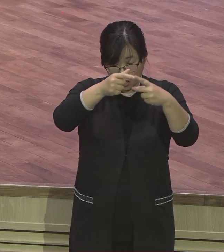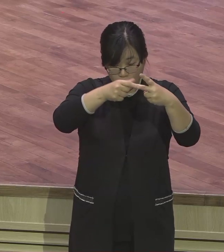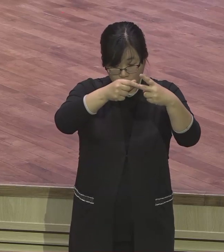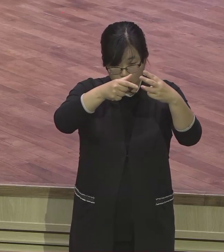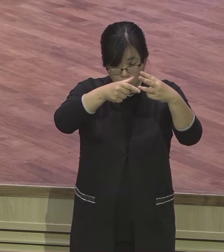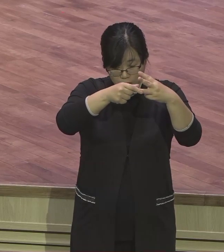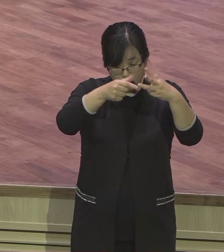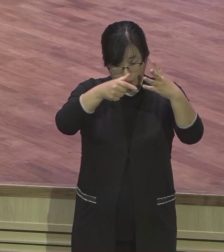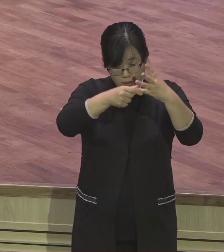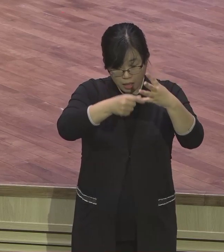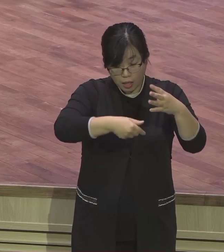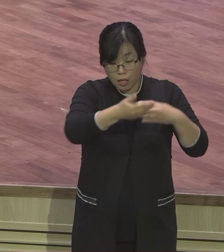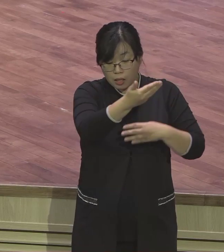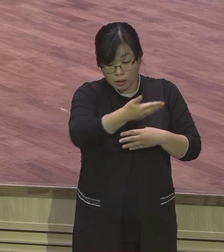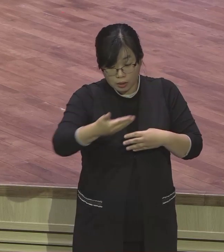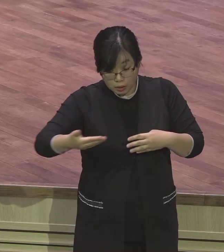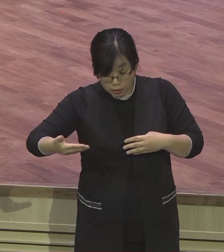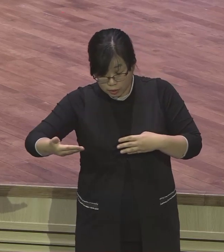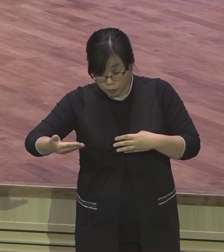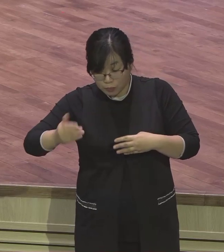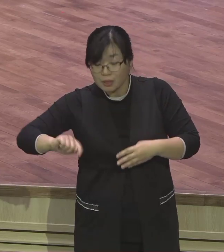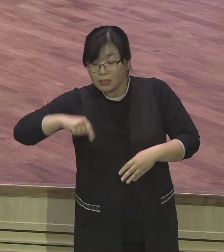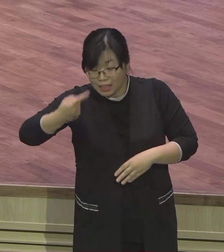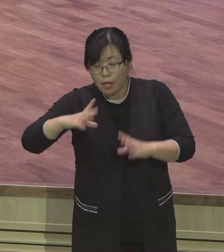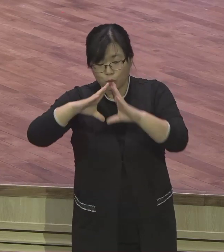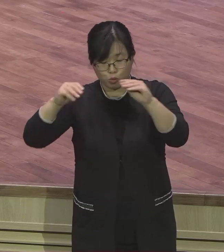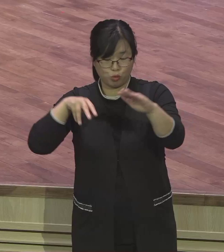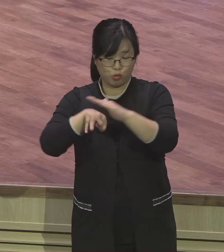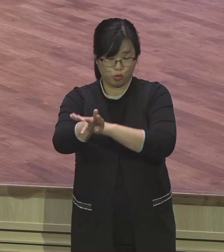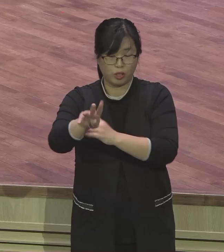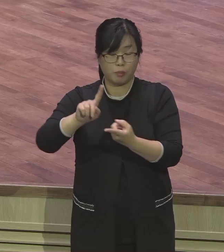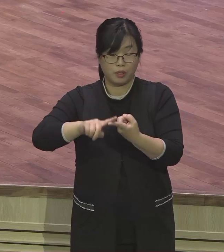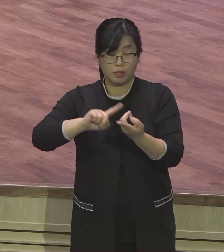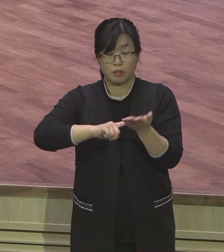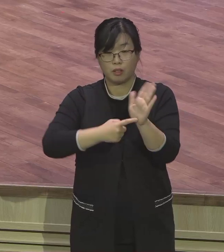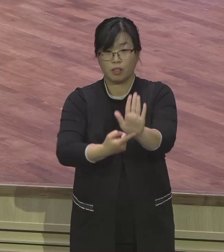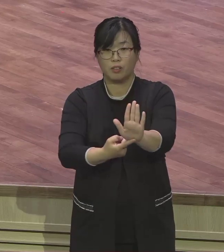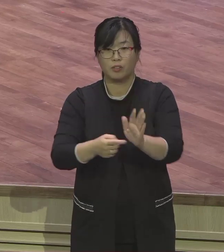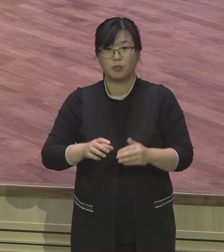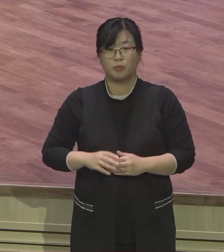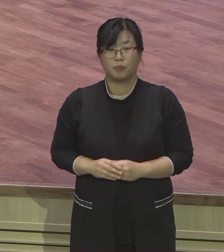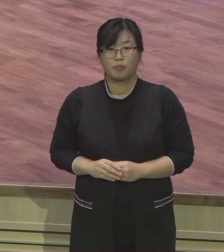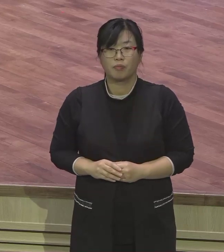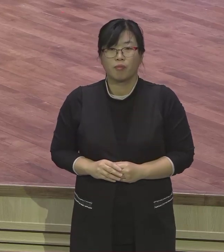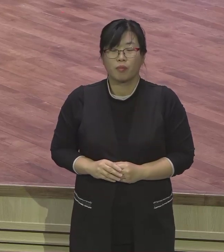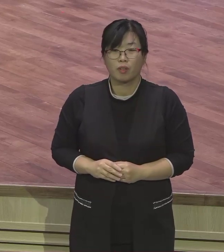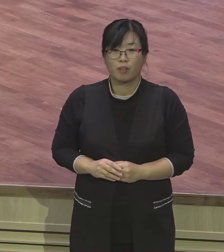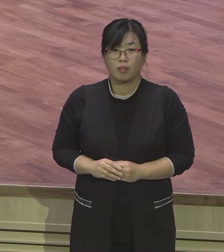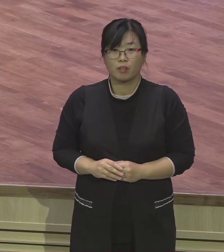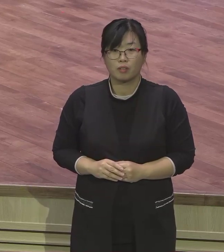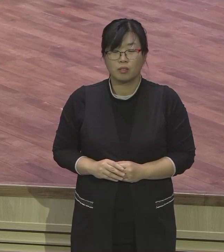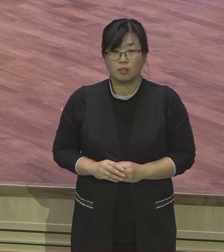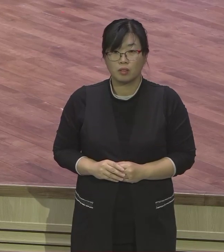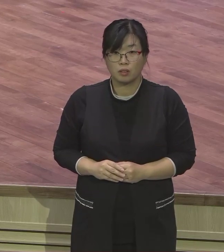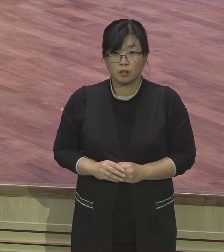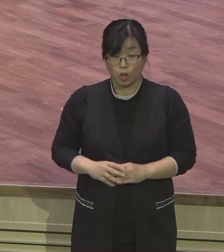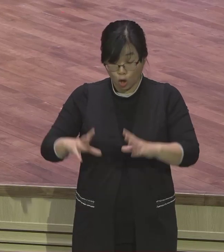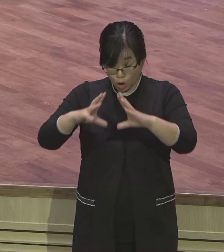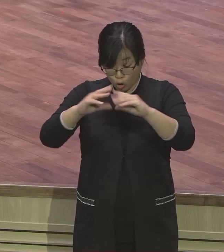기록되어 있어요. 왜 이스라엘 민족이 노예가 되었는가. 어떻게 해서 빠져나왔는가를 설명한 거예요.